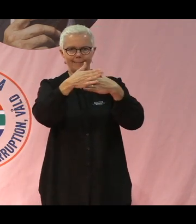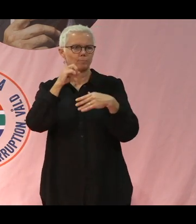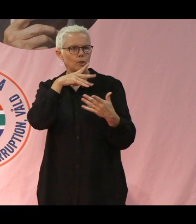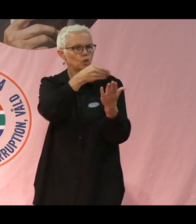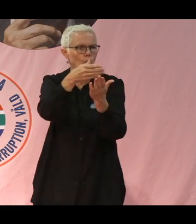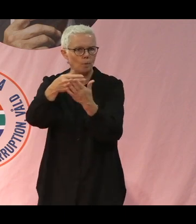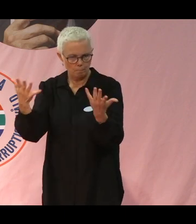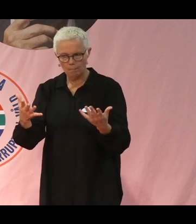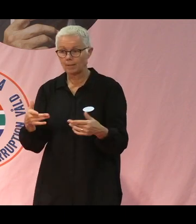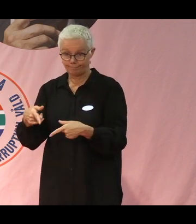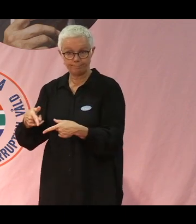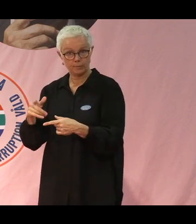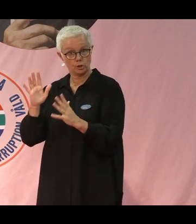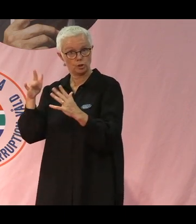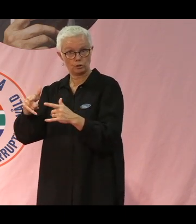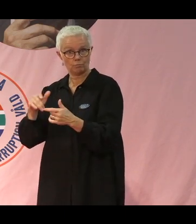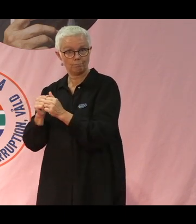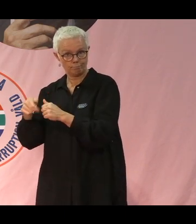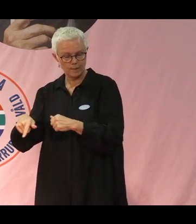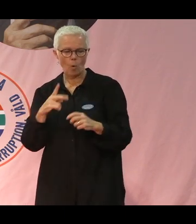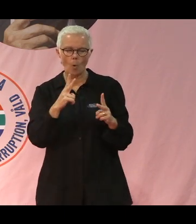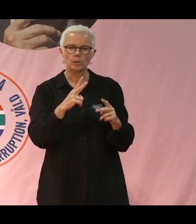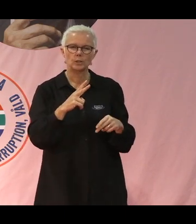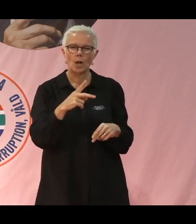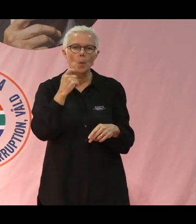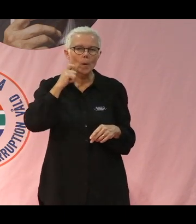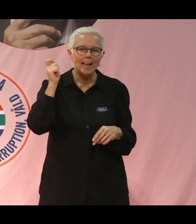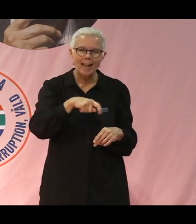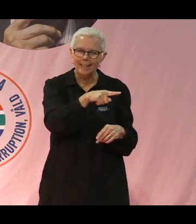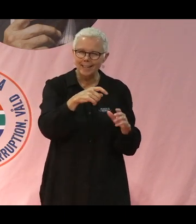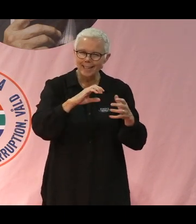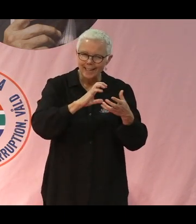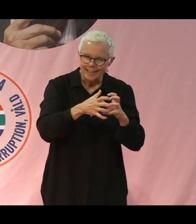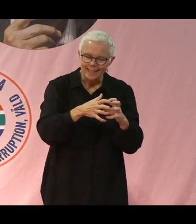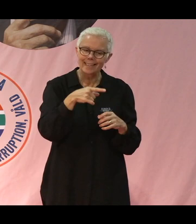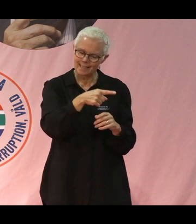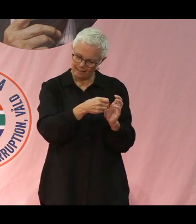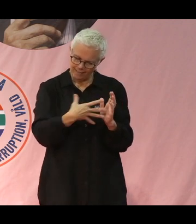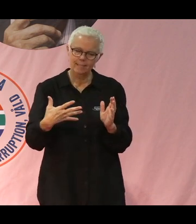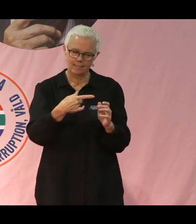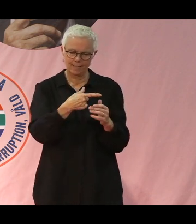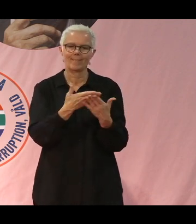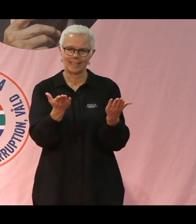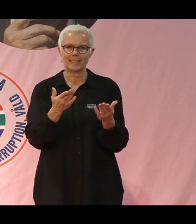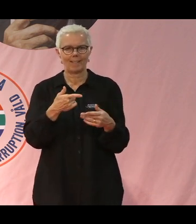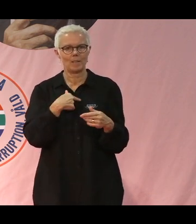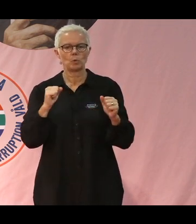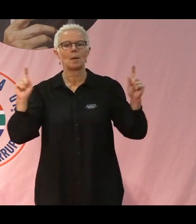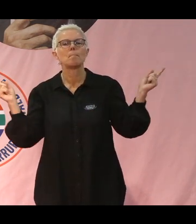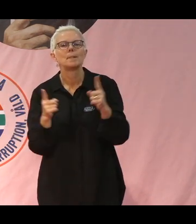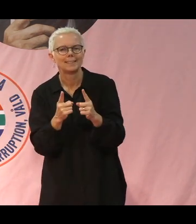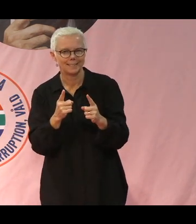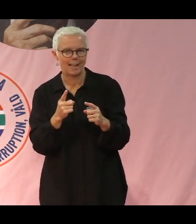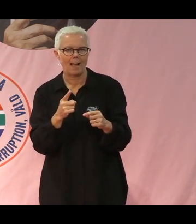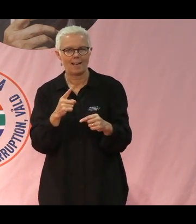Ukraina-krisen nu, den visar ju också på att det är väldigt viktigt att minska beroende av konstgödsel, som Matilda har